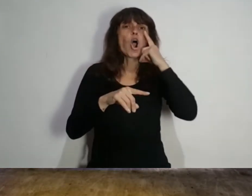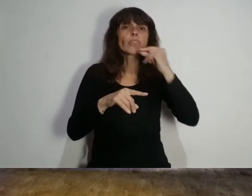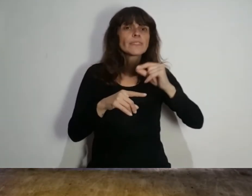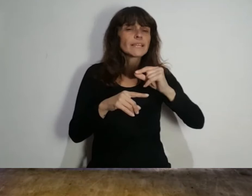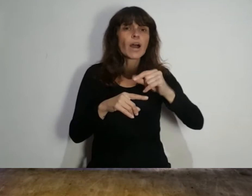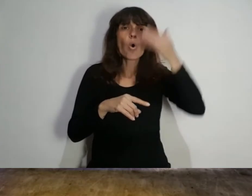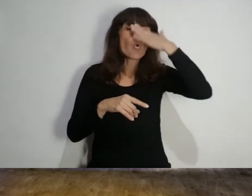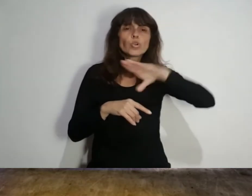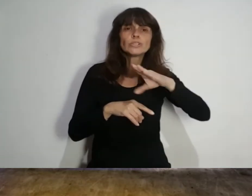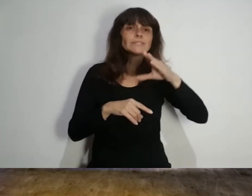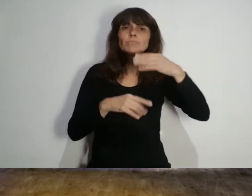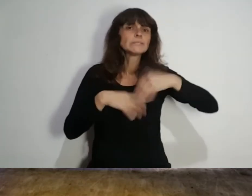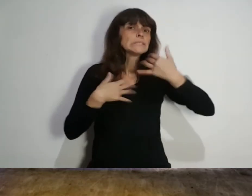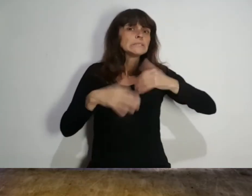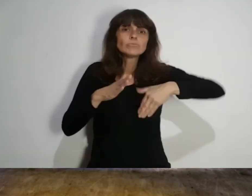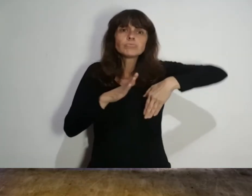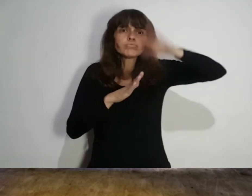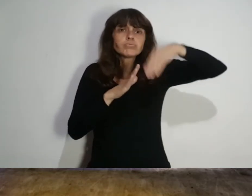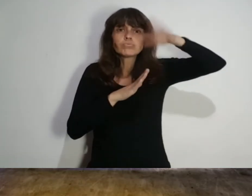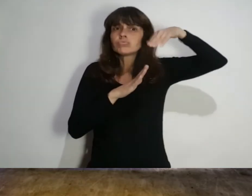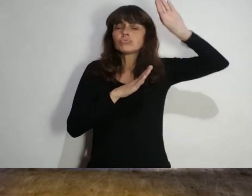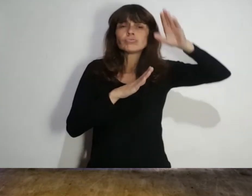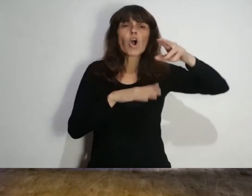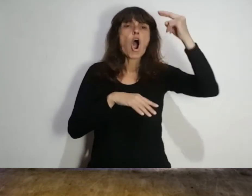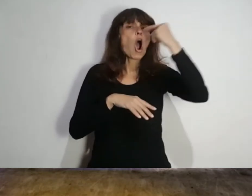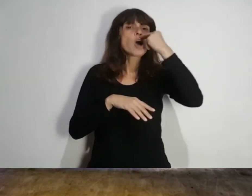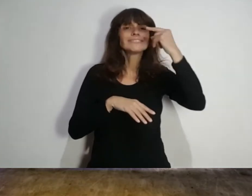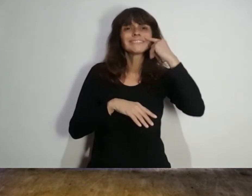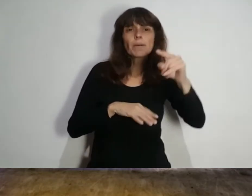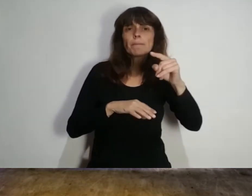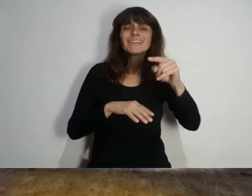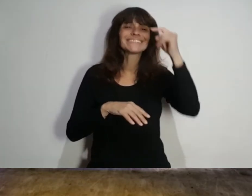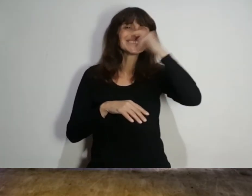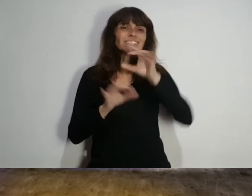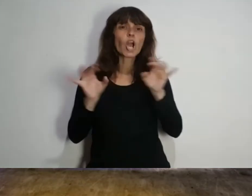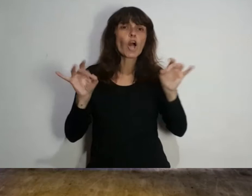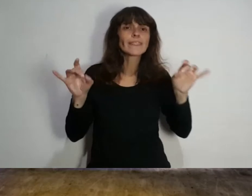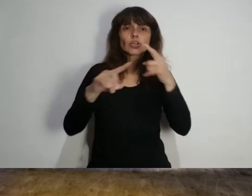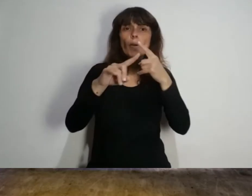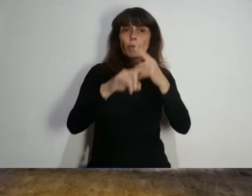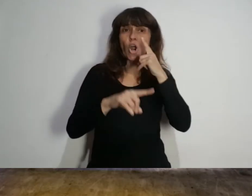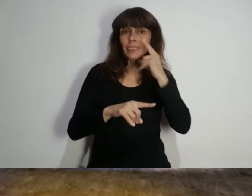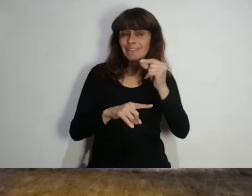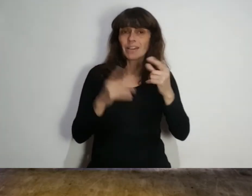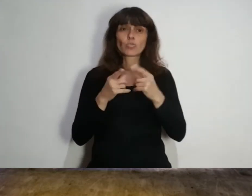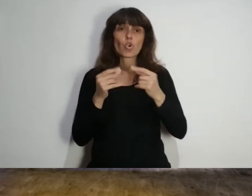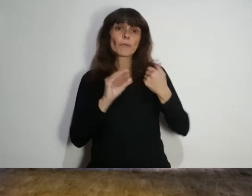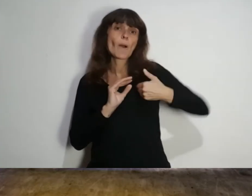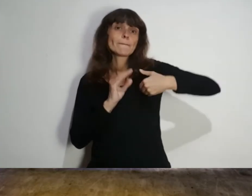diarios se han disparado en las últimas semanas y han alcanzado unos 11.007 contagios la cifra